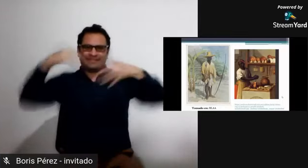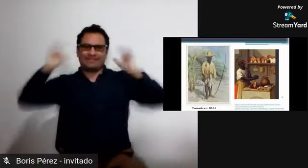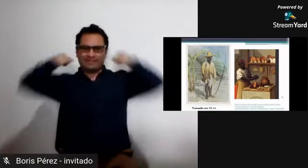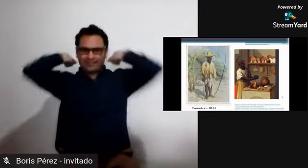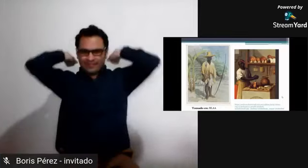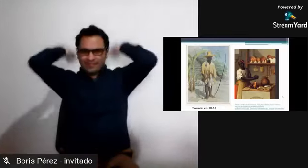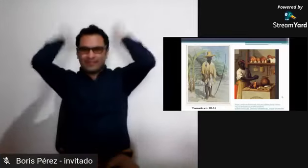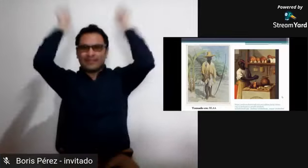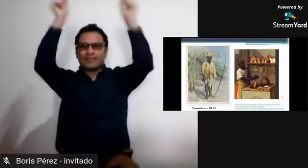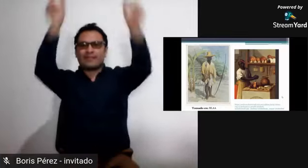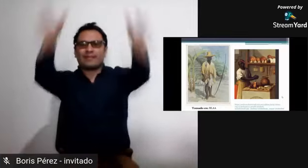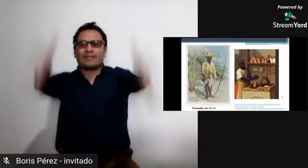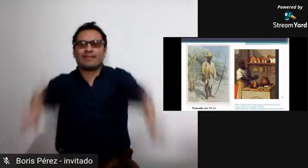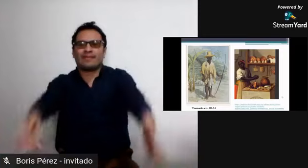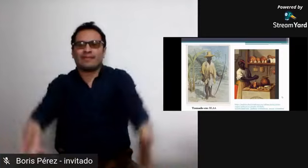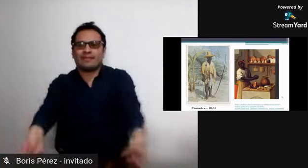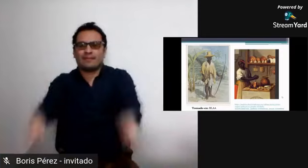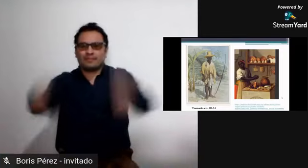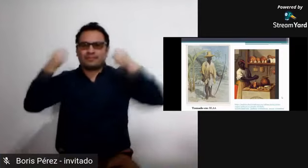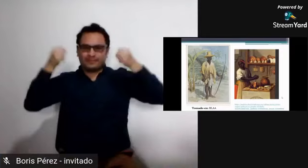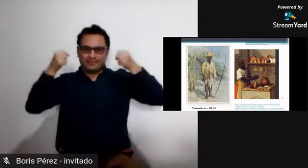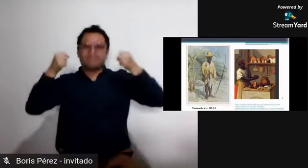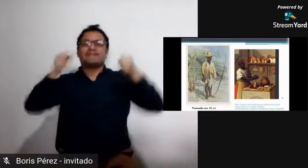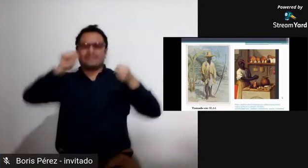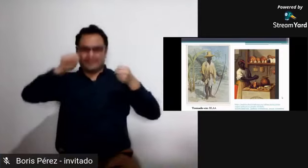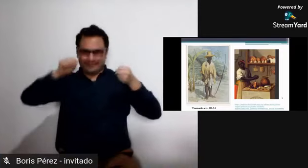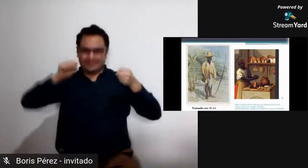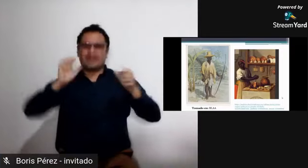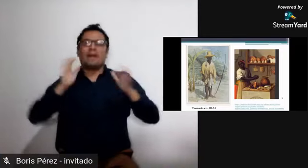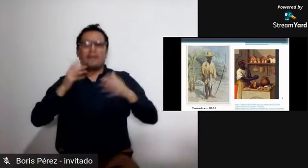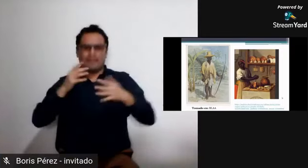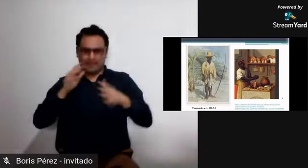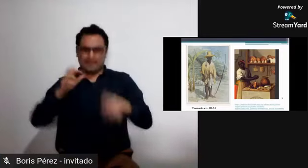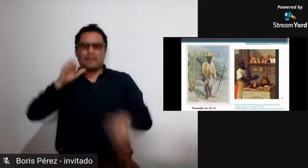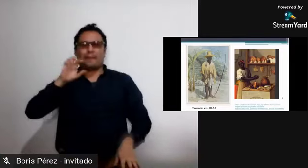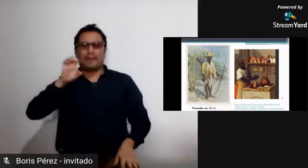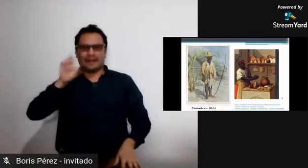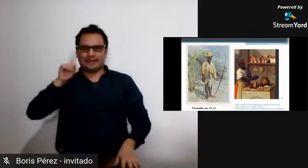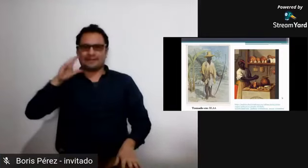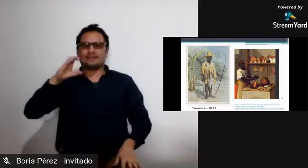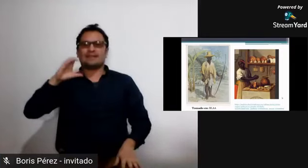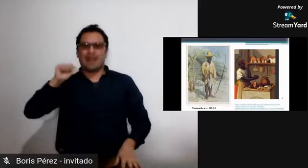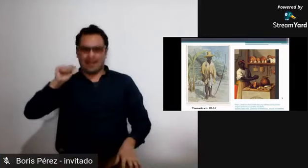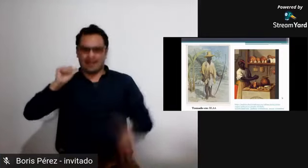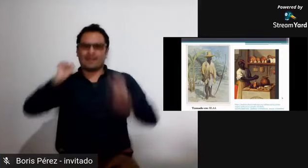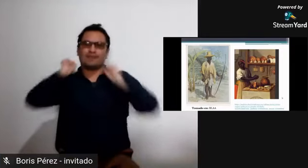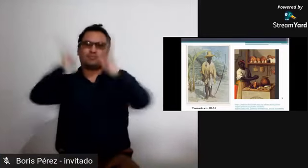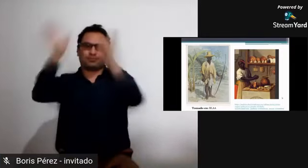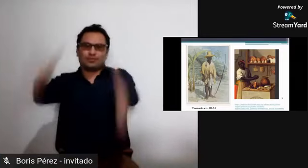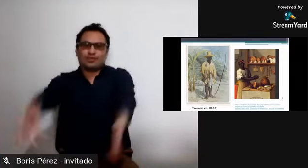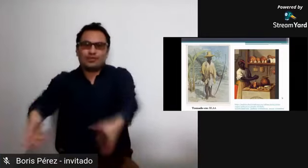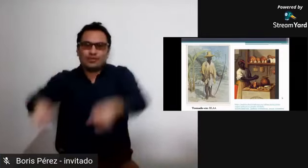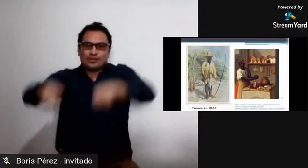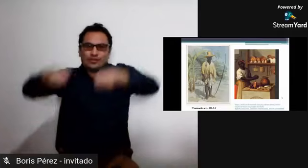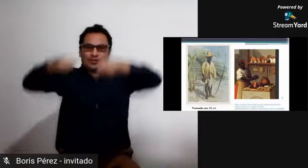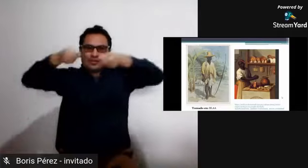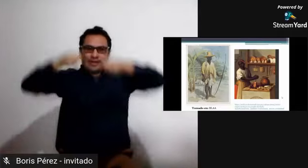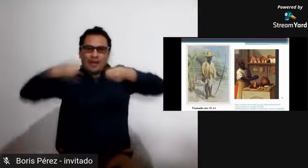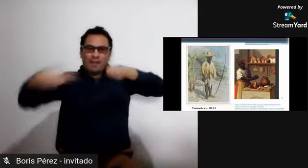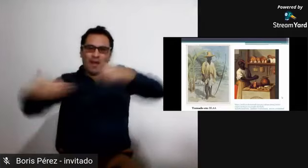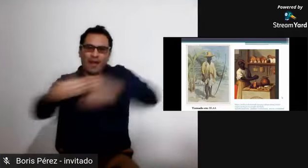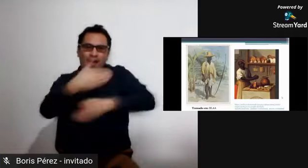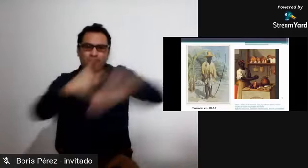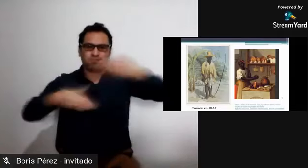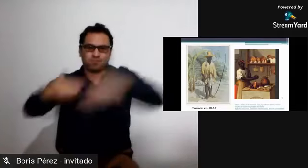realizar la pesca si entonces labores que debían también realizar se realizaba